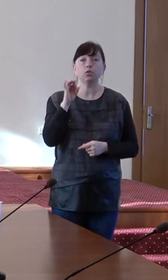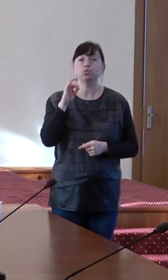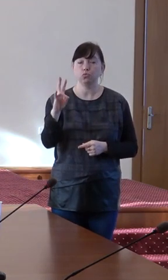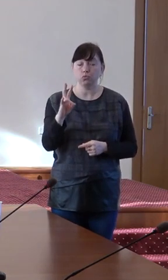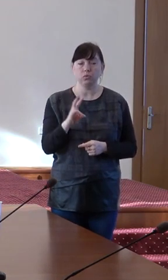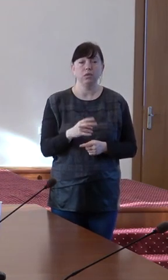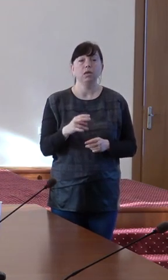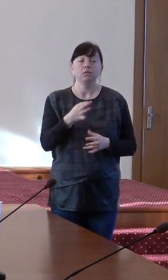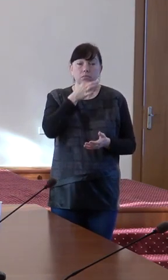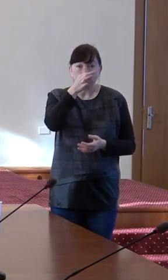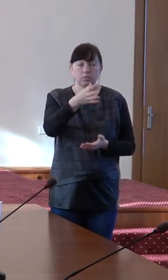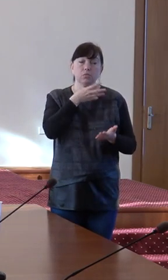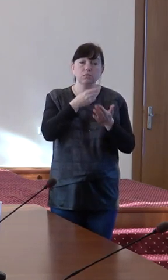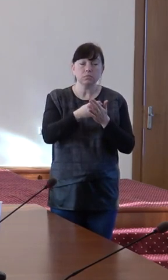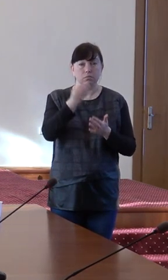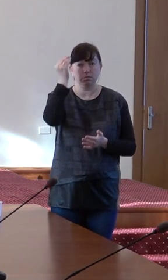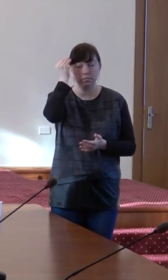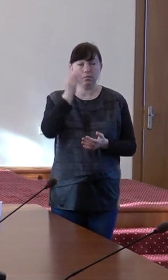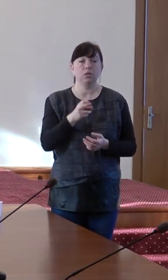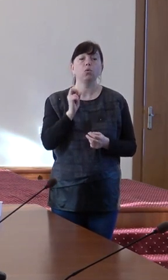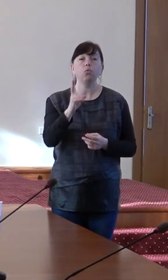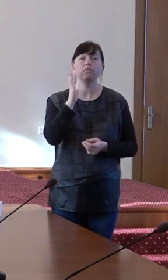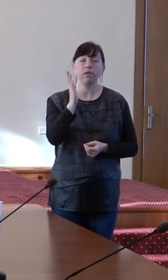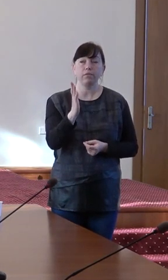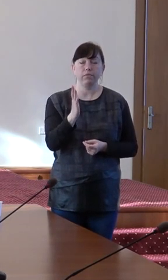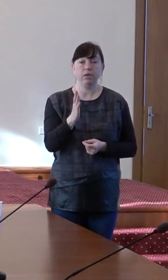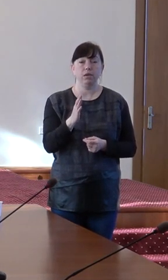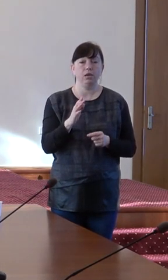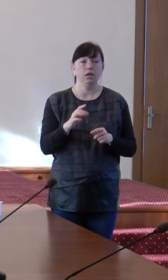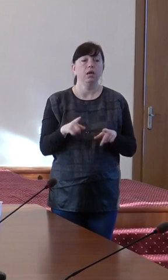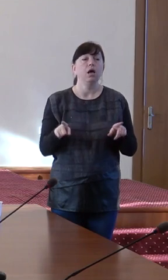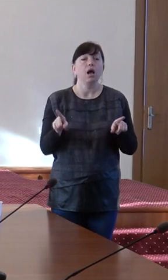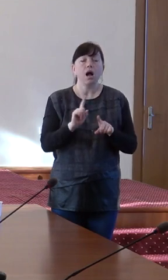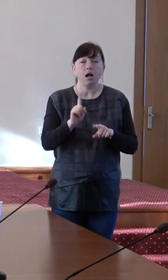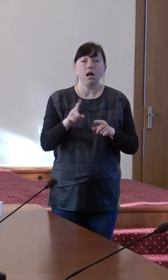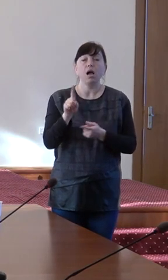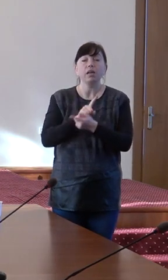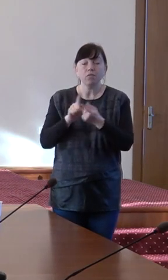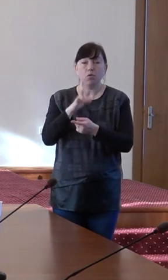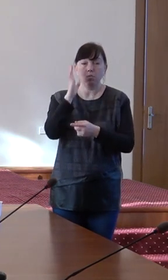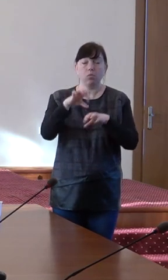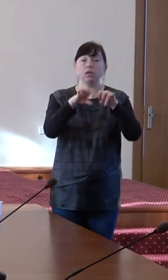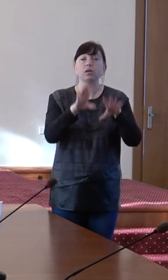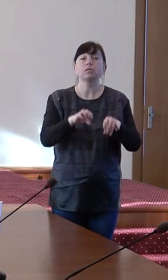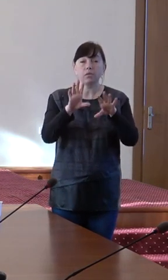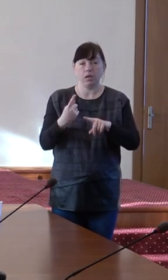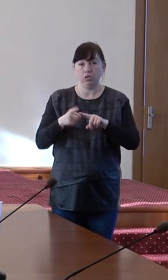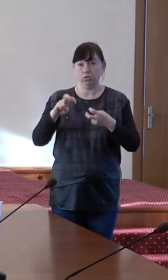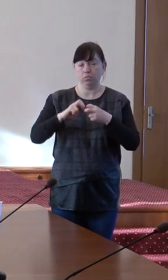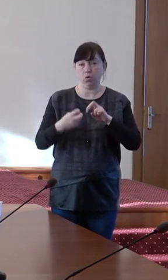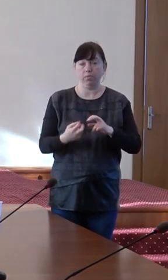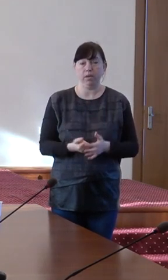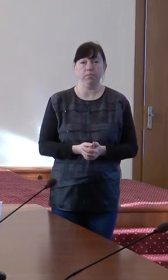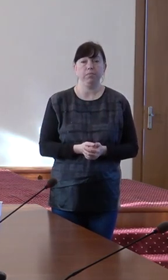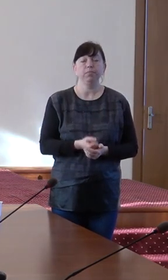să expună cum urmează reforma să abordeze aceste probleme de bază. Mersi. Da,